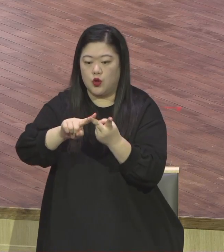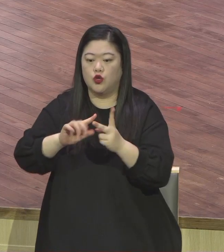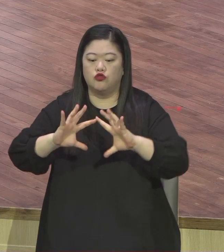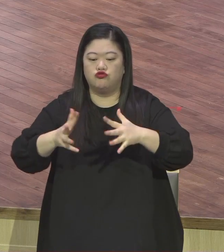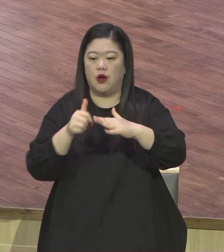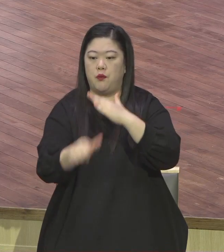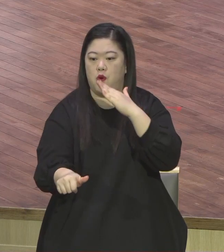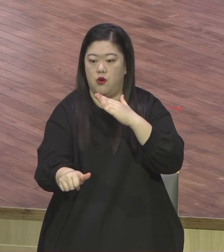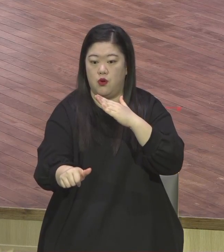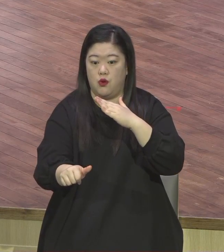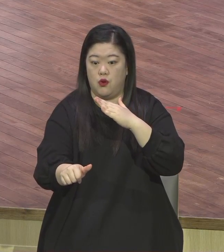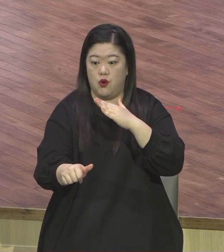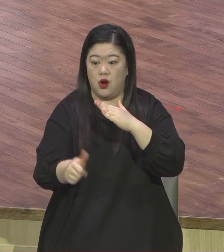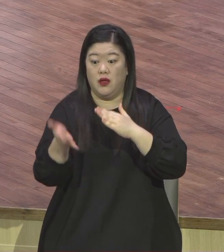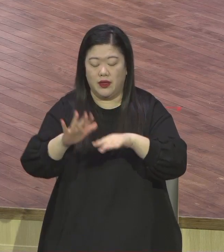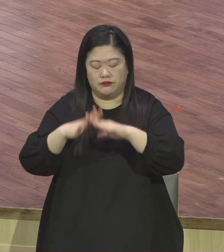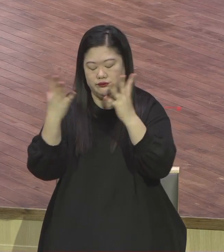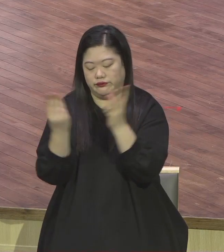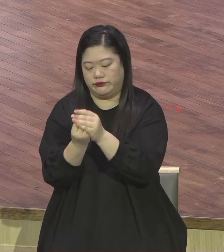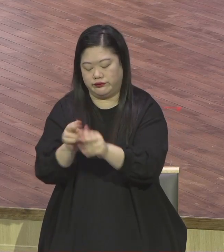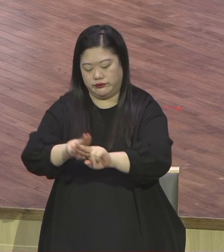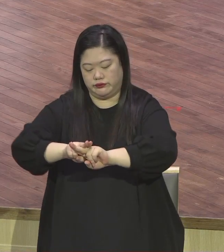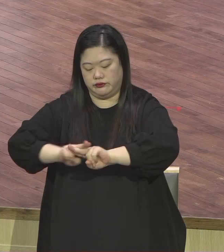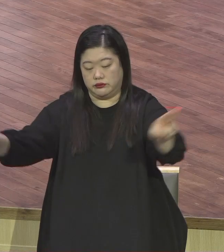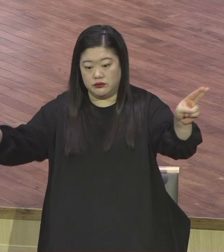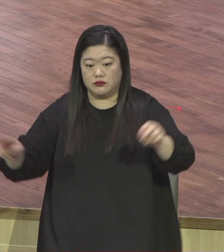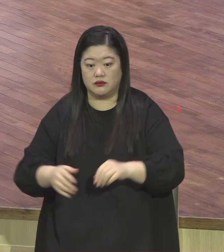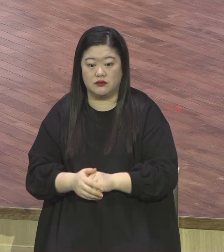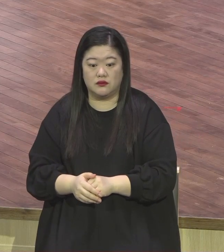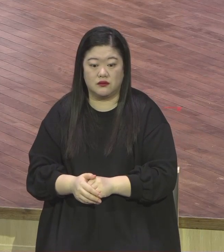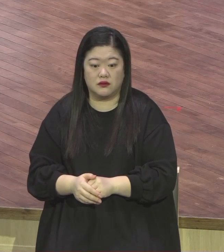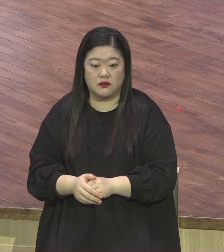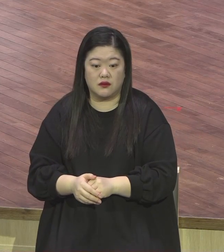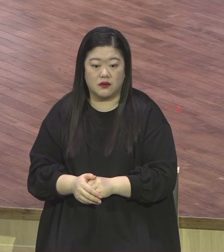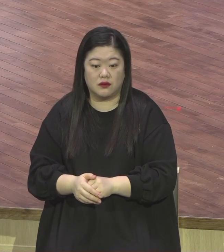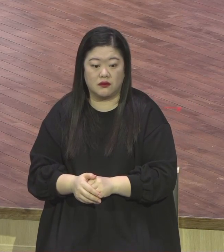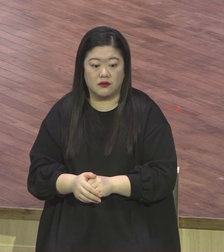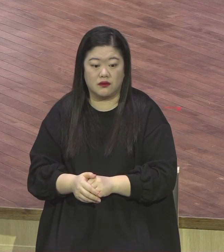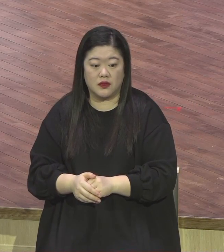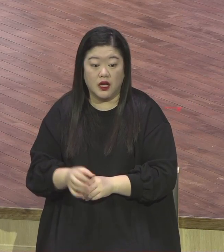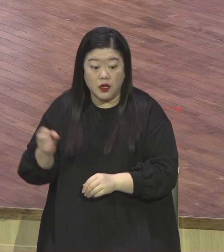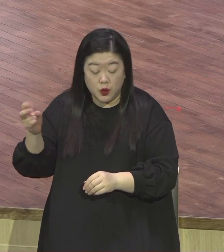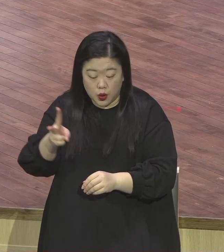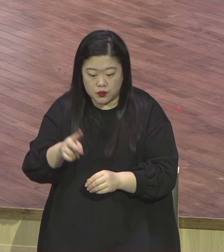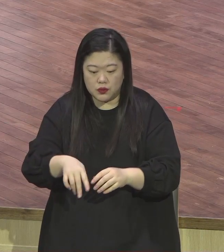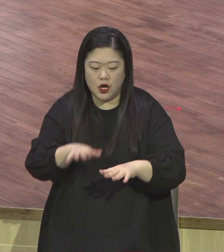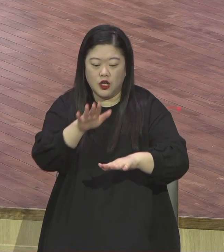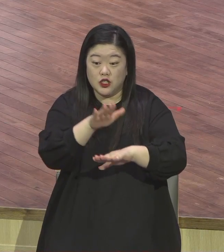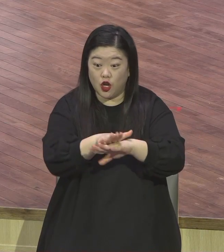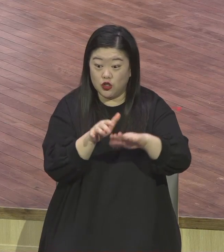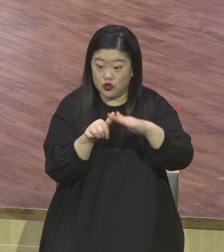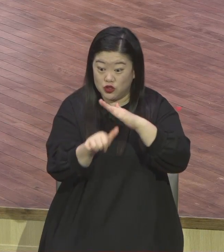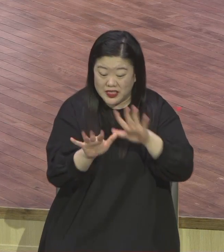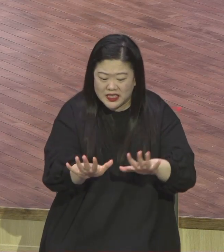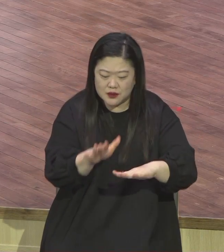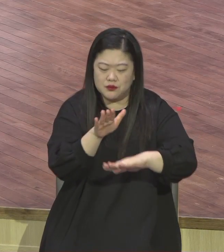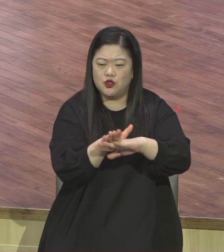뛸 수 없게 될 뿐만 아니라 선수의 마지막은 감독이거든요. 그것도 절대로 할 수 없는